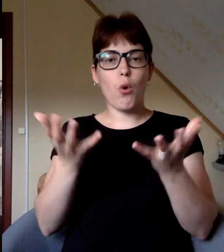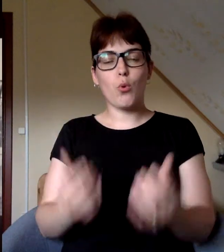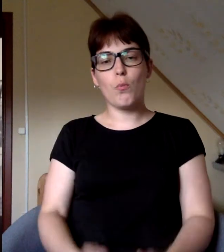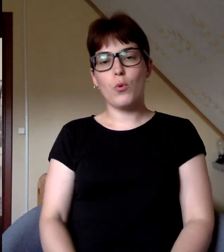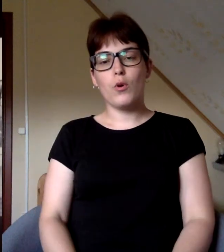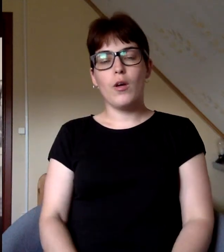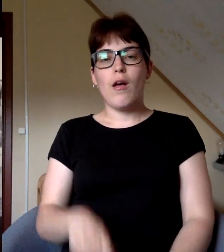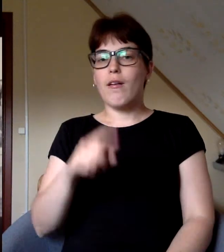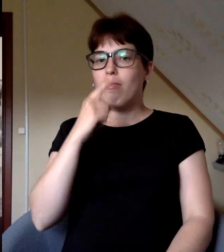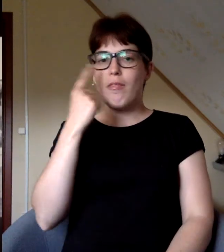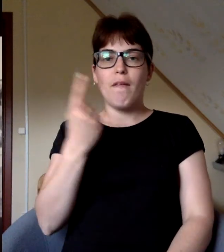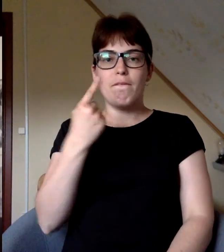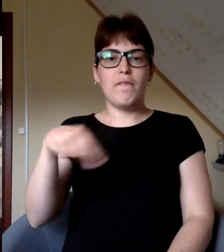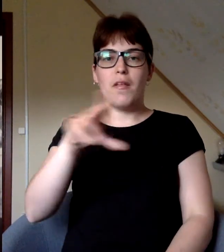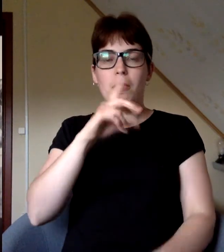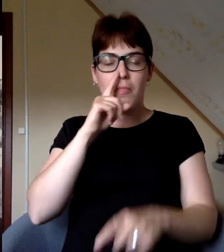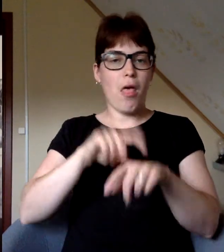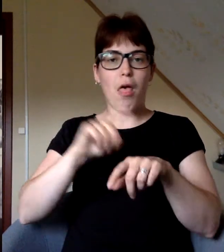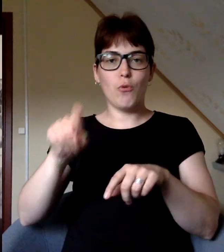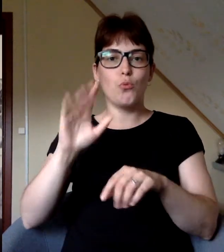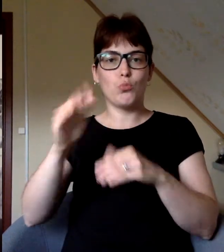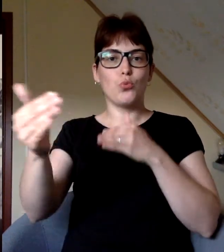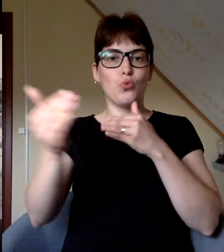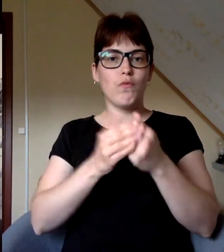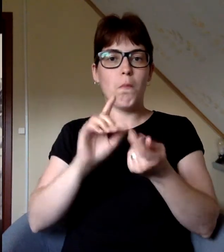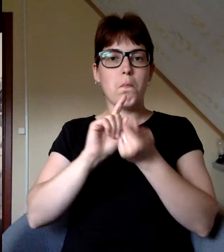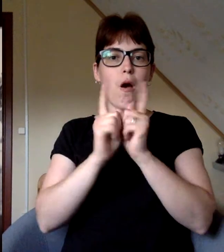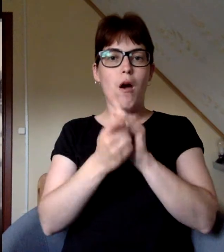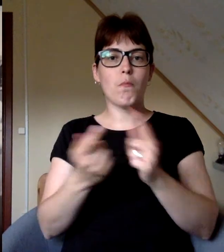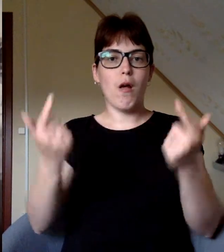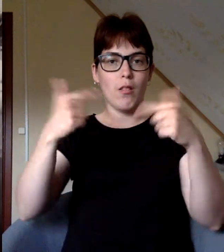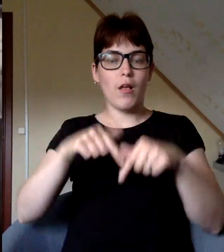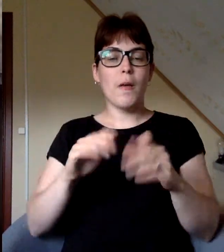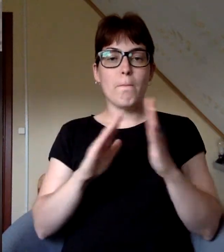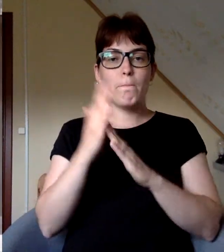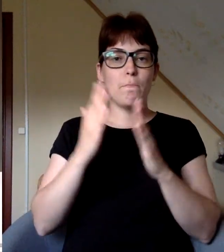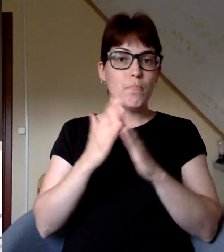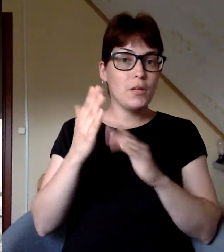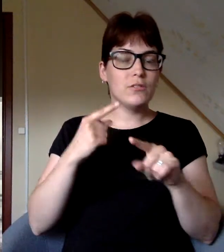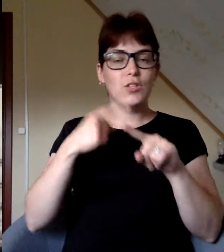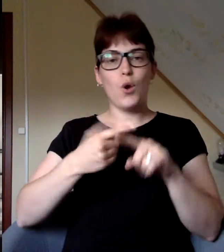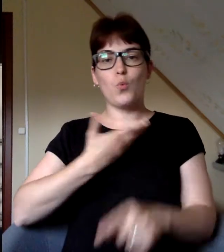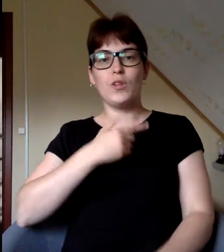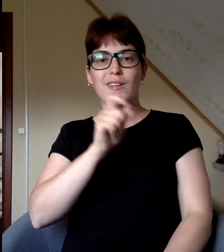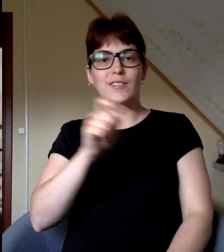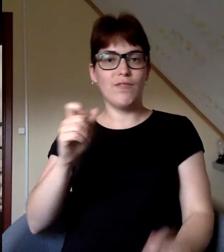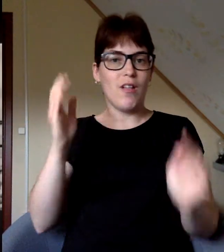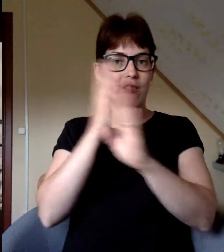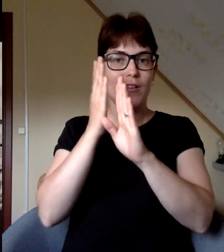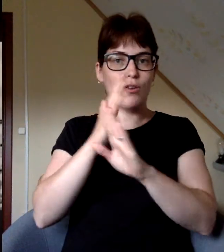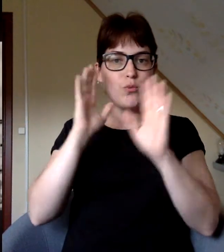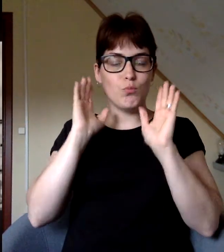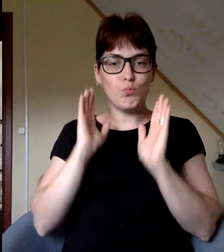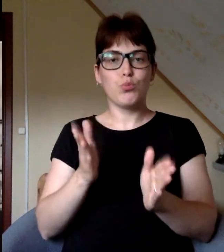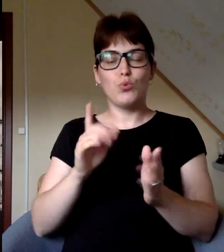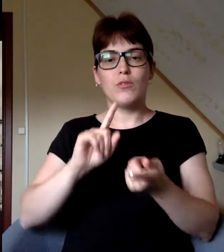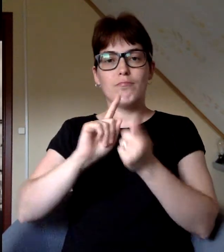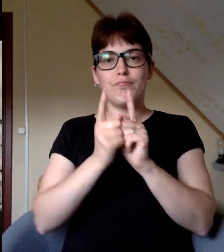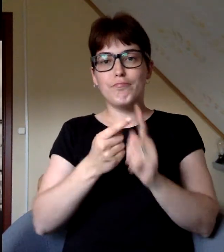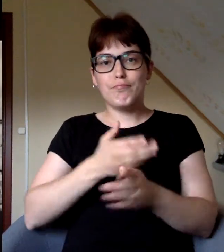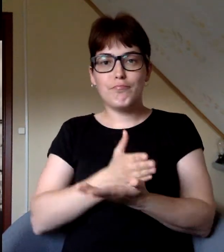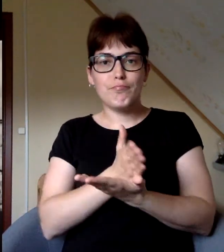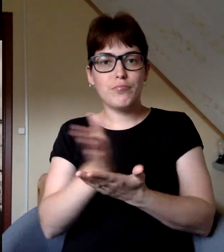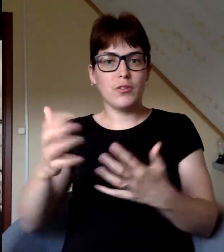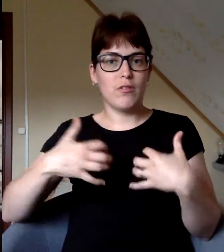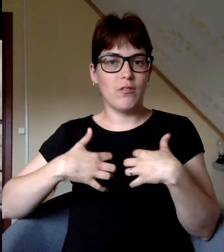uzklaukumu. Nevīns neapjauta, ka to es pārmaiņu laiks, kas pilsētas vēpstos, un tās iedzīvotāji likteņos iezīmēs